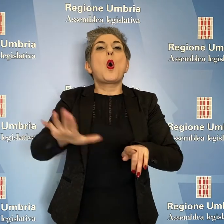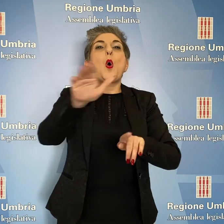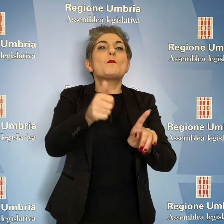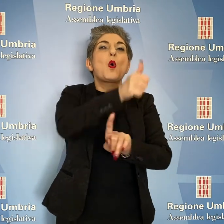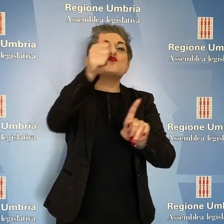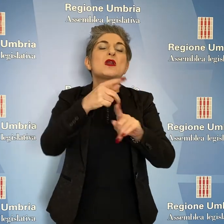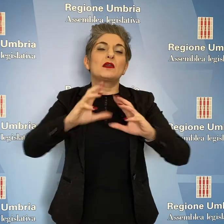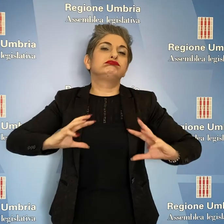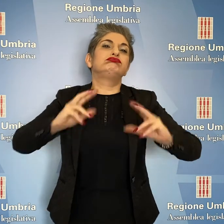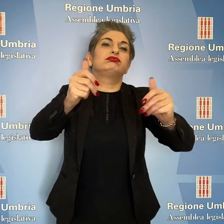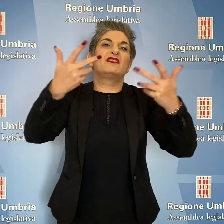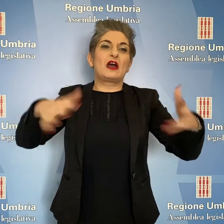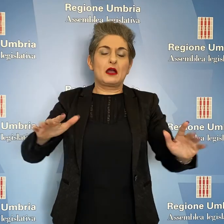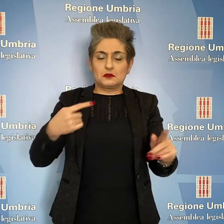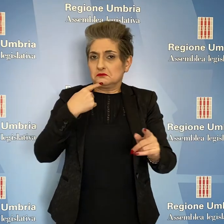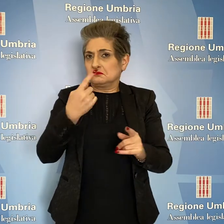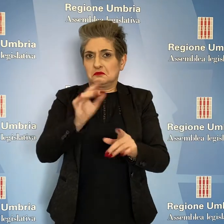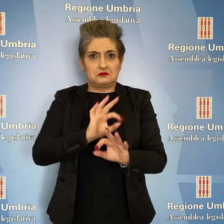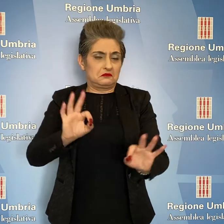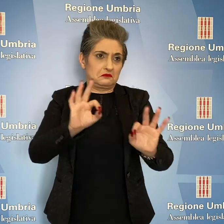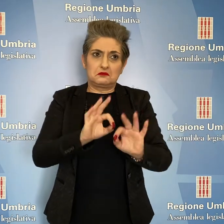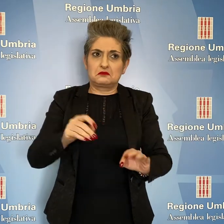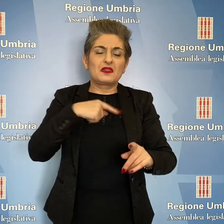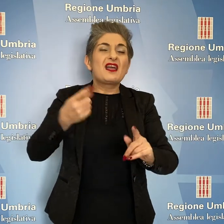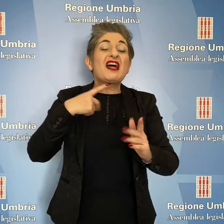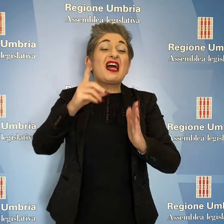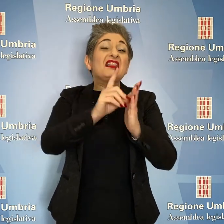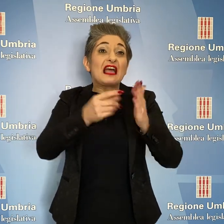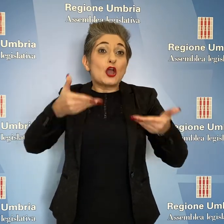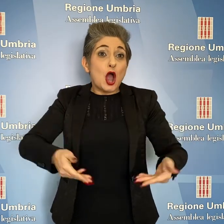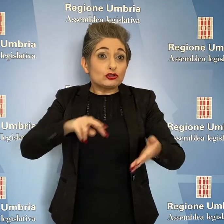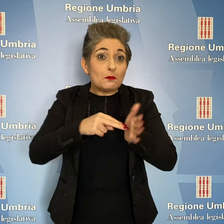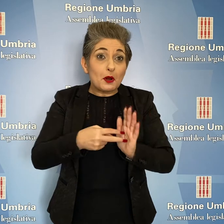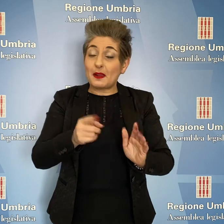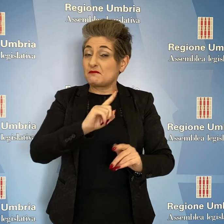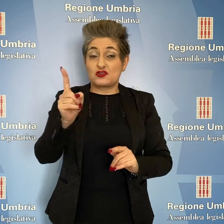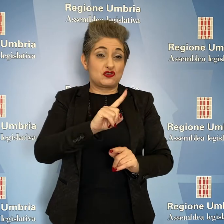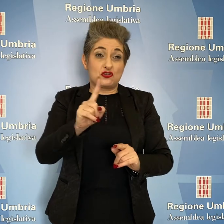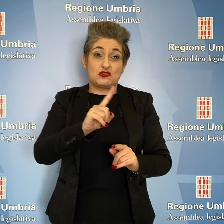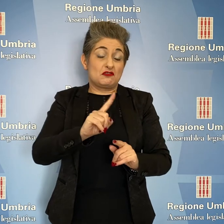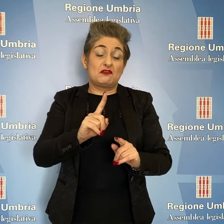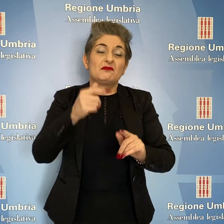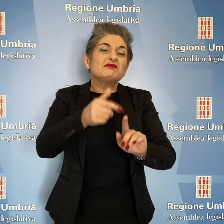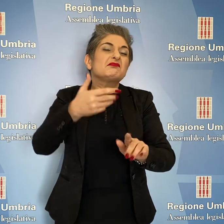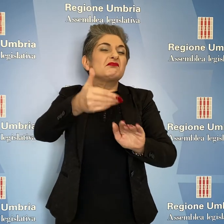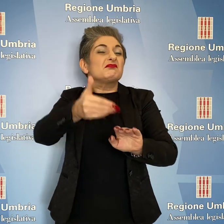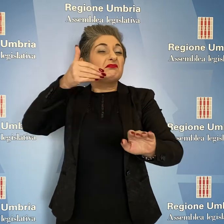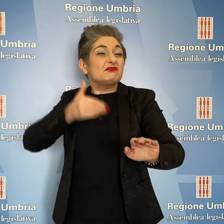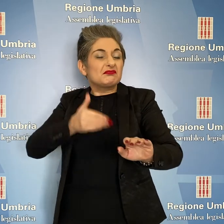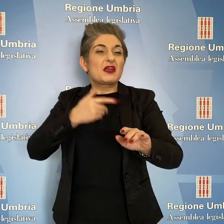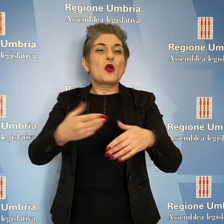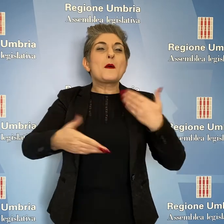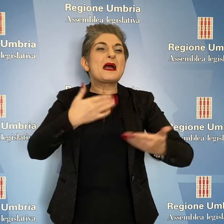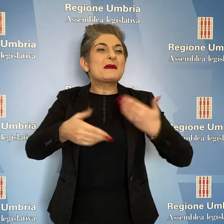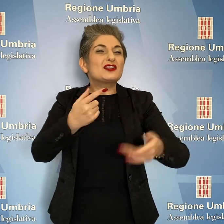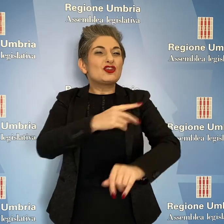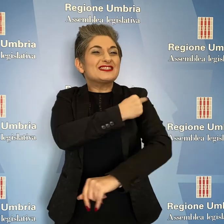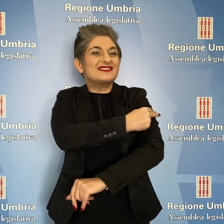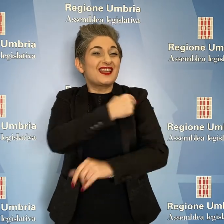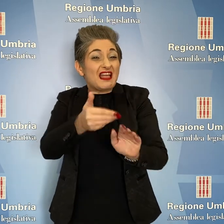Il problema non sono i dati di oggi, ha detto la presidente Tesei, ma quelli terribili del periodo precedente all'emergenza sanitaria.